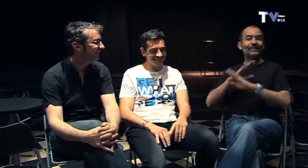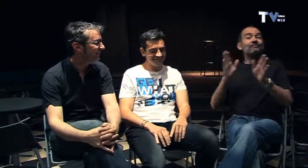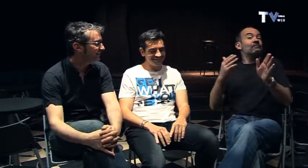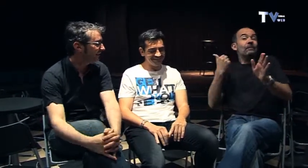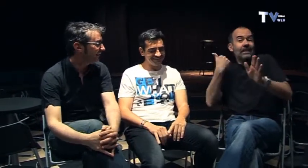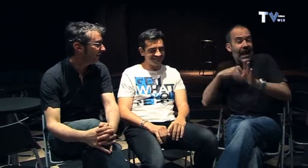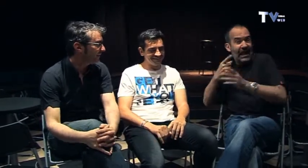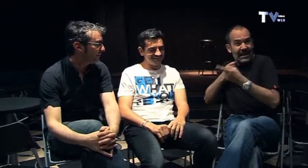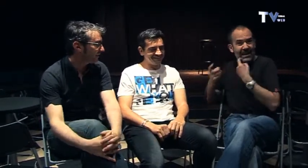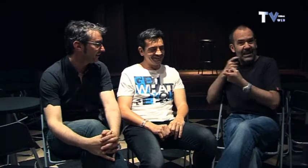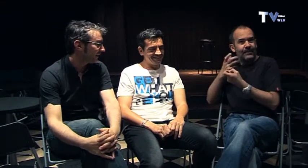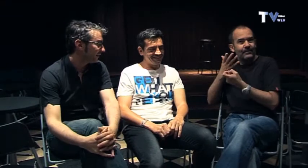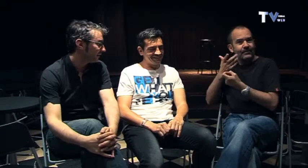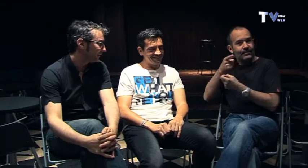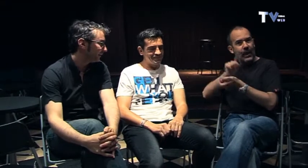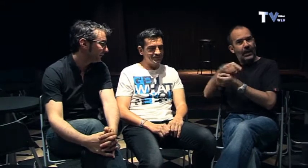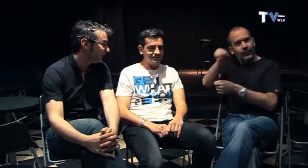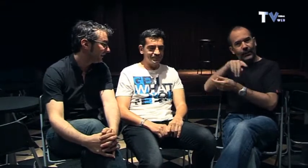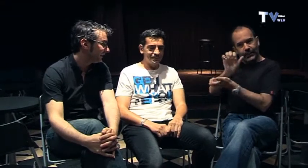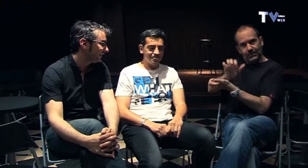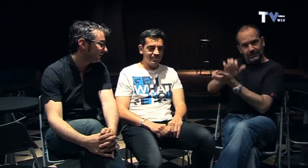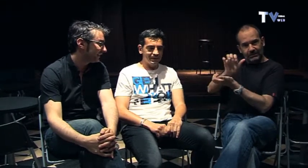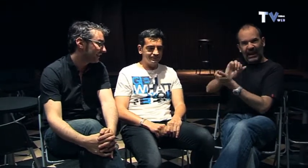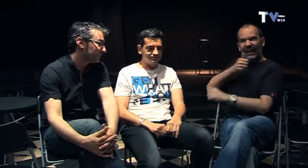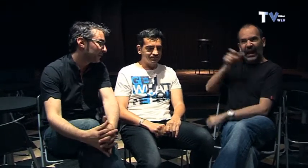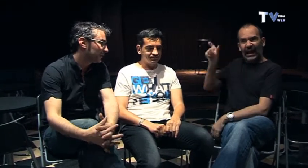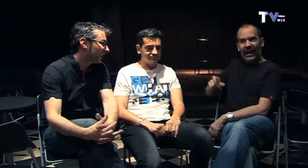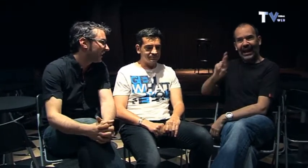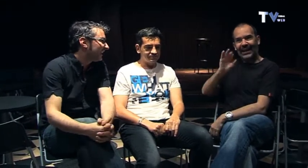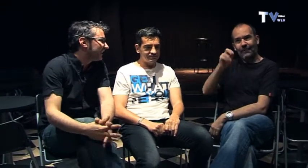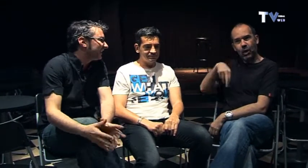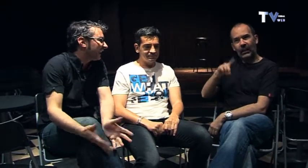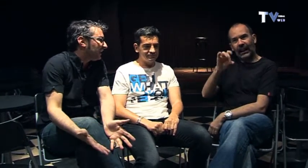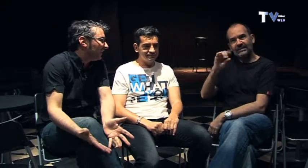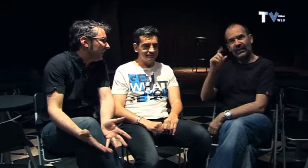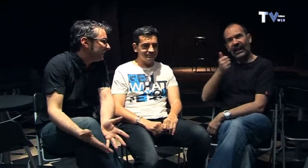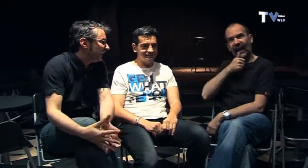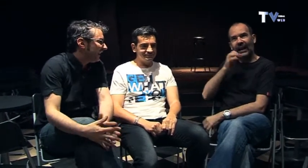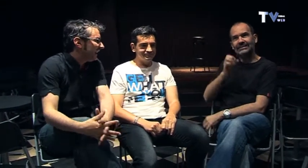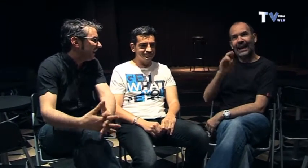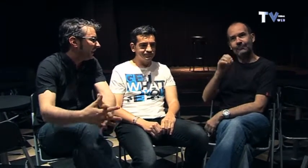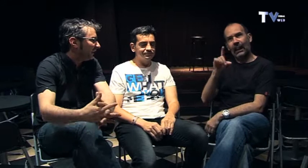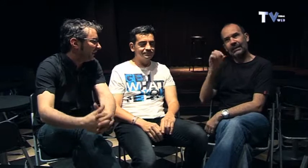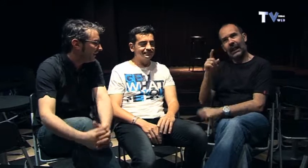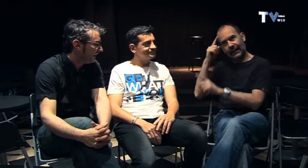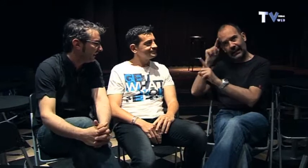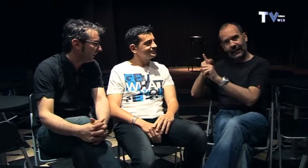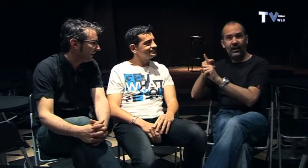Muy bien pues nada ya hemos hecho unas preguntas y no sé si estáis espero vosotros quién es Ramón LSD quién es Ramón LSD y